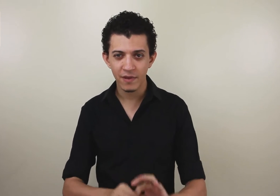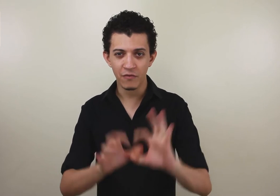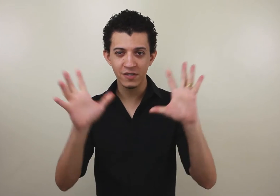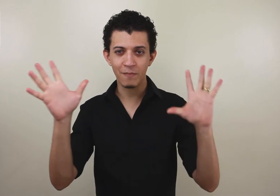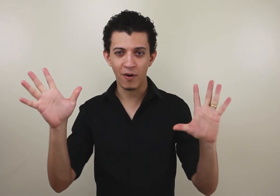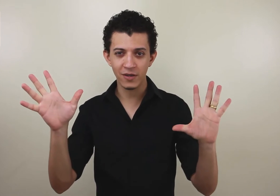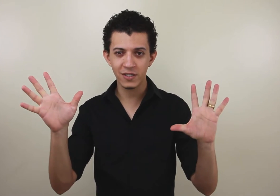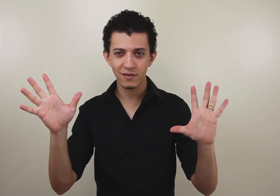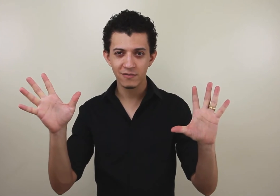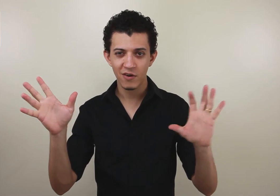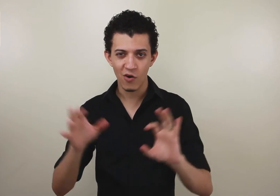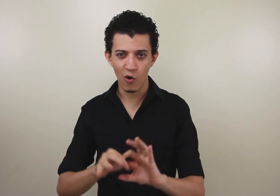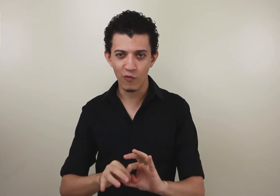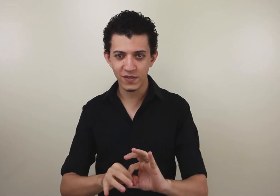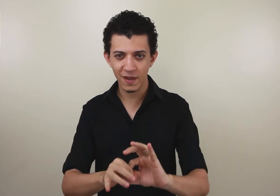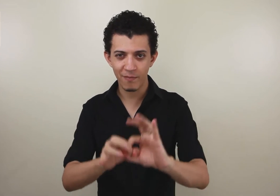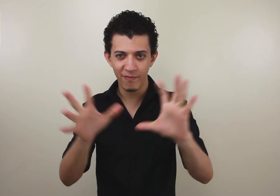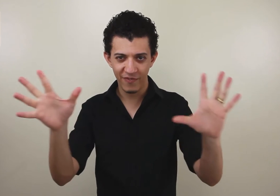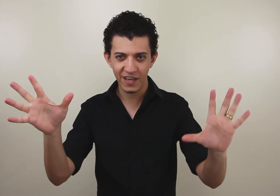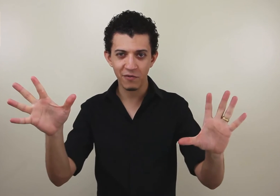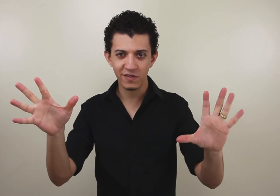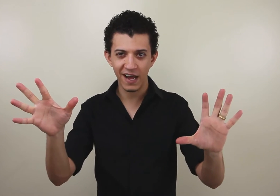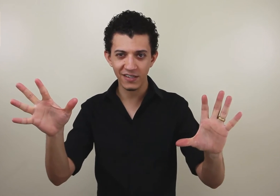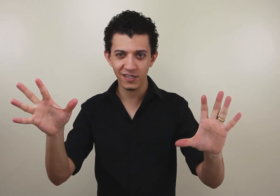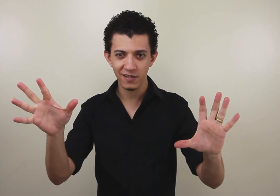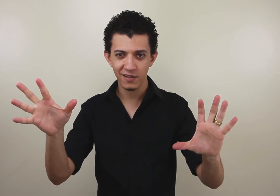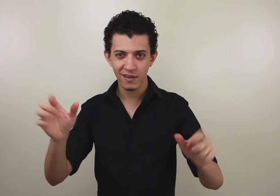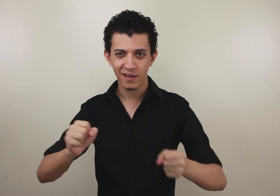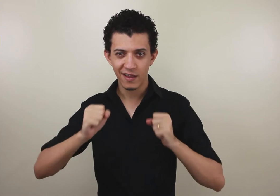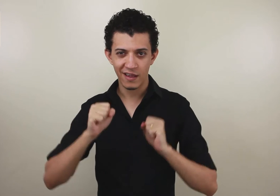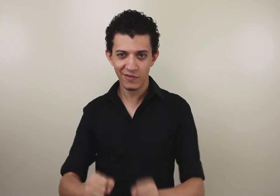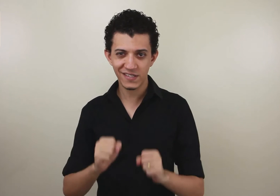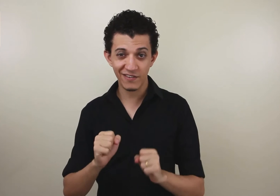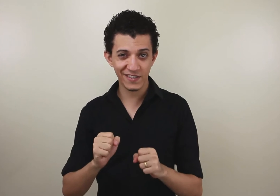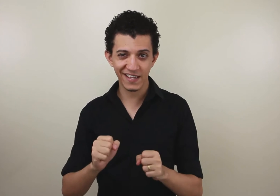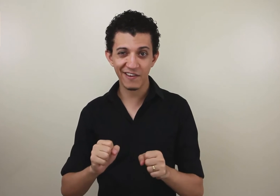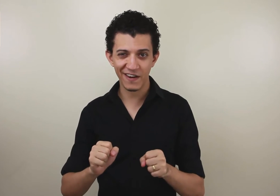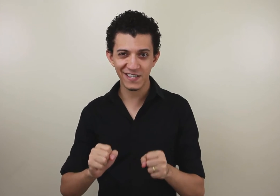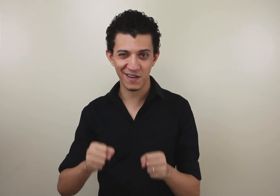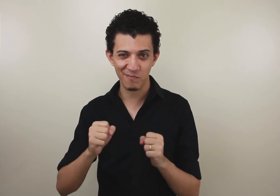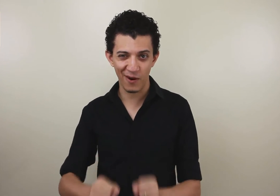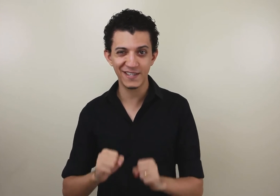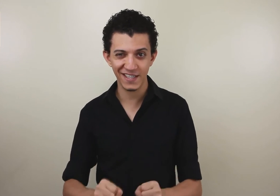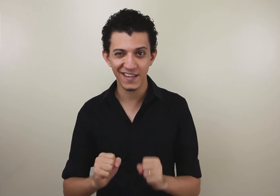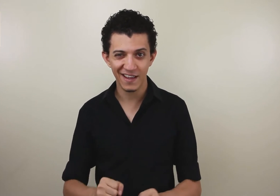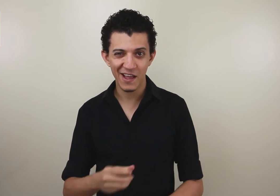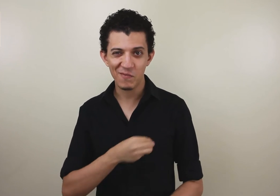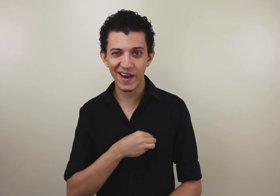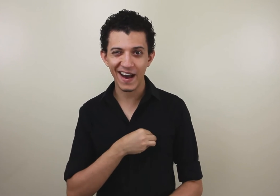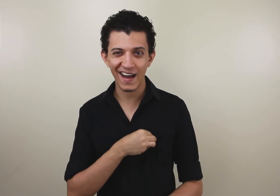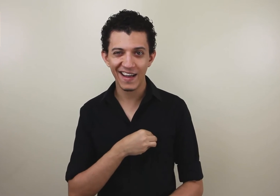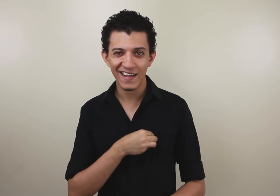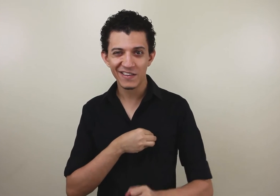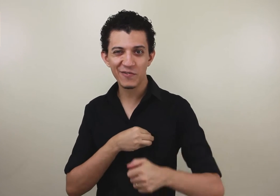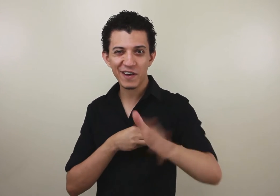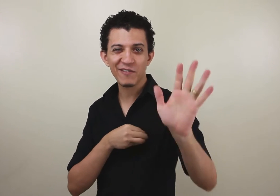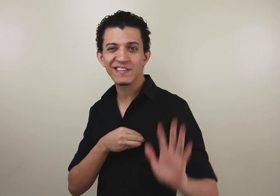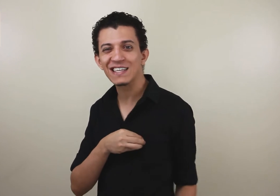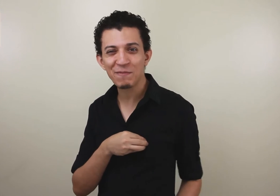Você pode, ou você fica à vontade, e você ainda enfatiza, pode pecar. Então, fica à vontade de